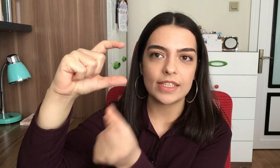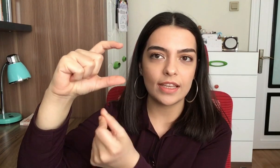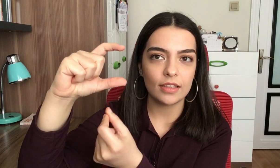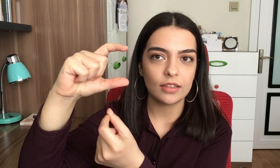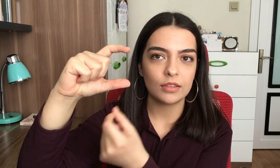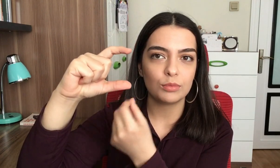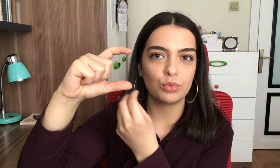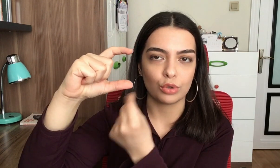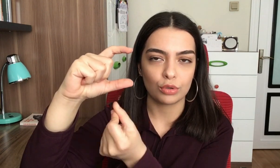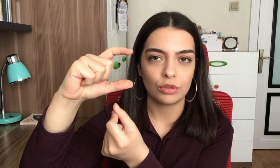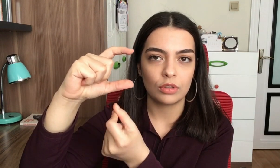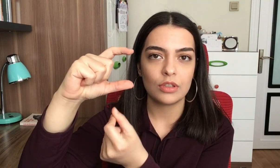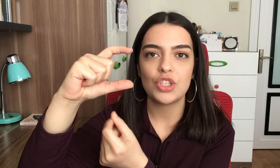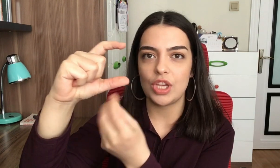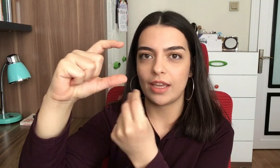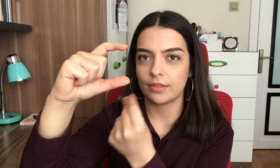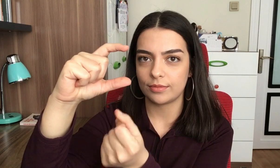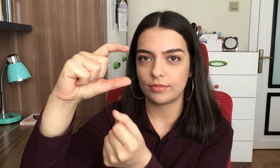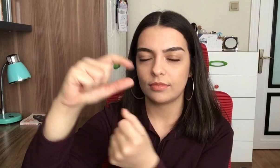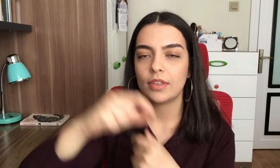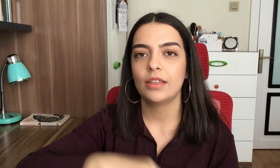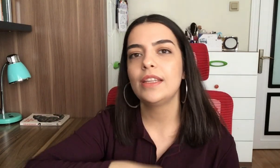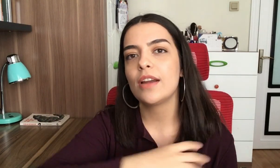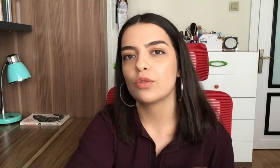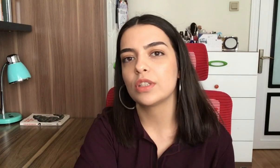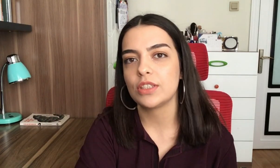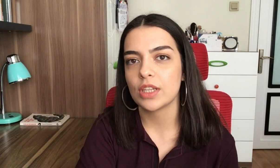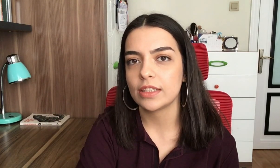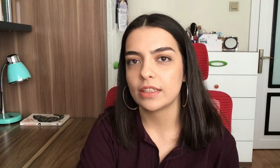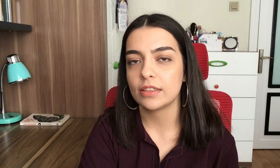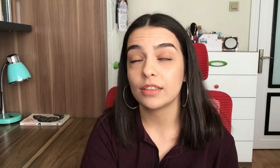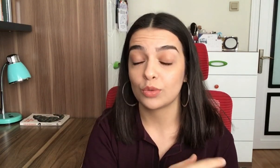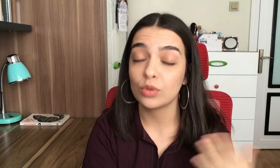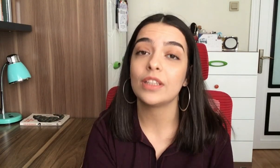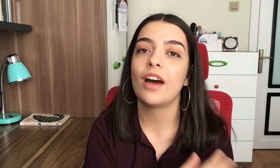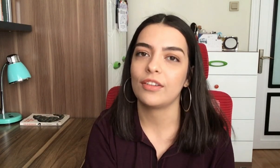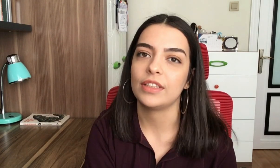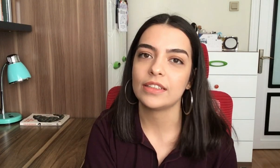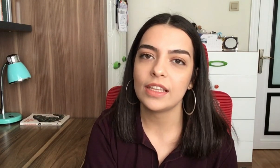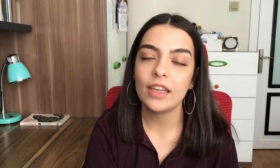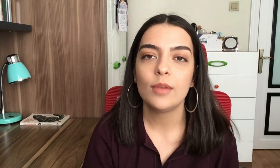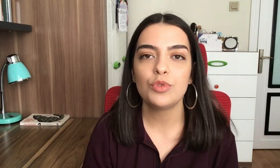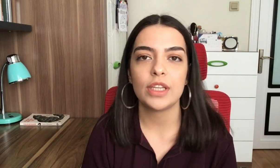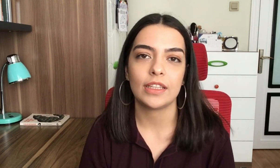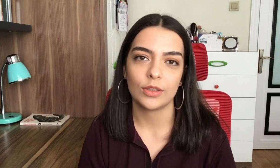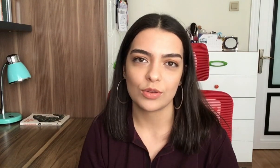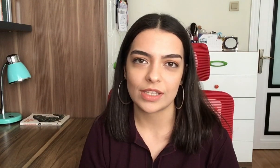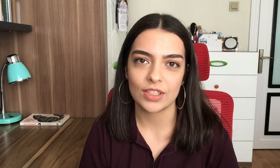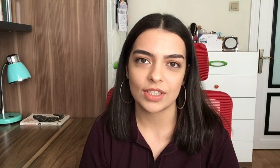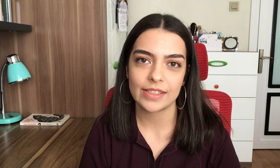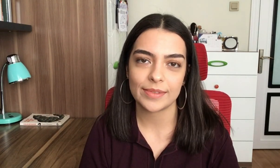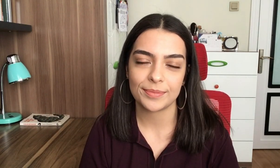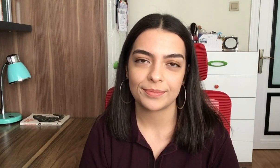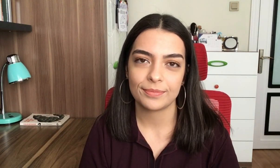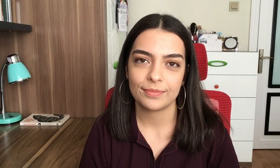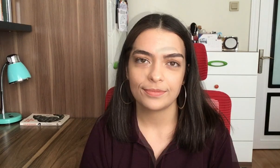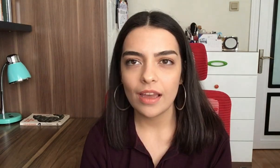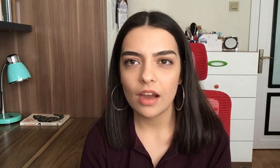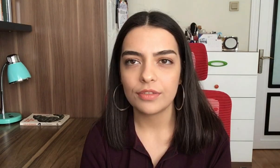bu. Ç Diğer noktalı işaretleri de, noktalı harfleri de bu şekilde göstereceğiz. B harfi